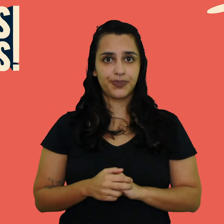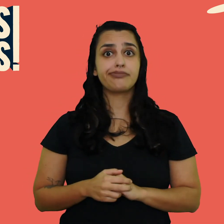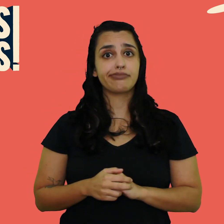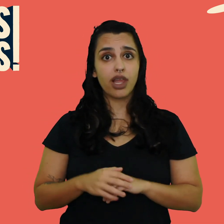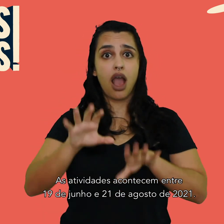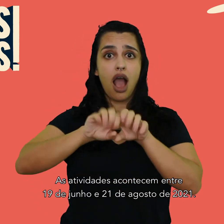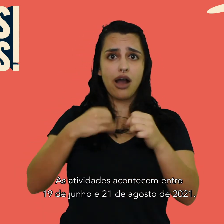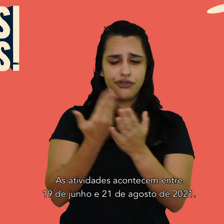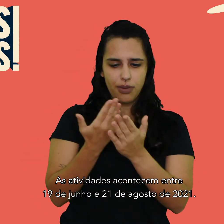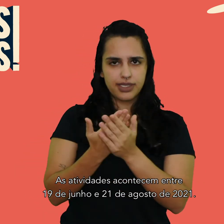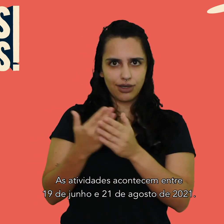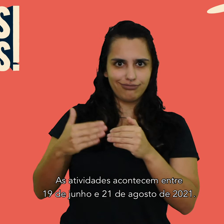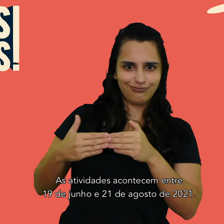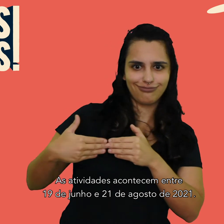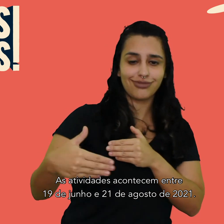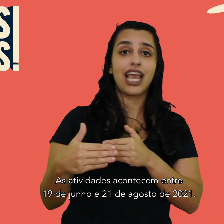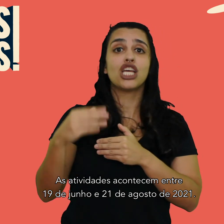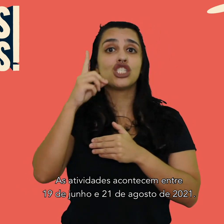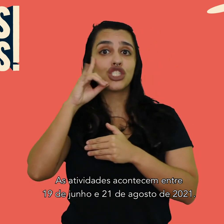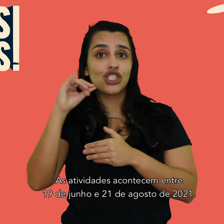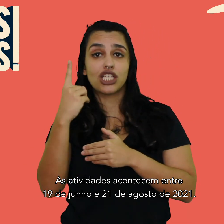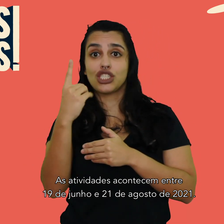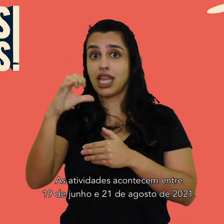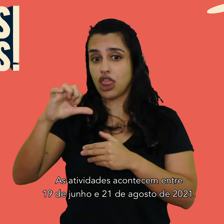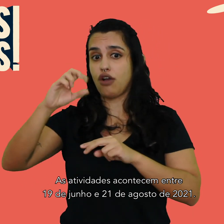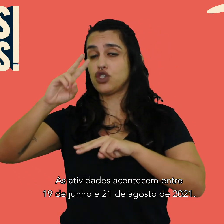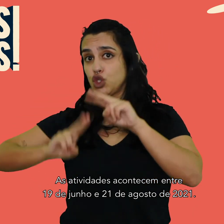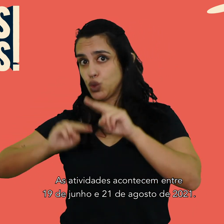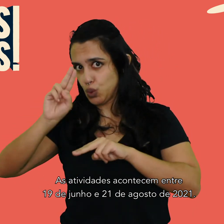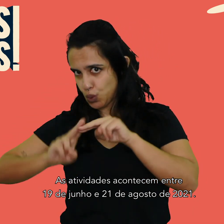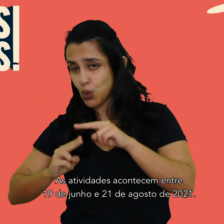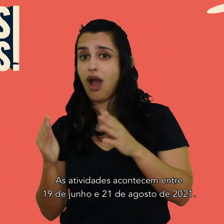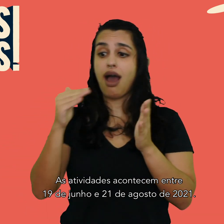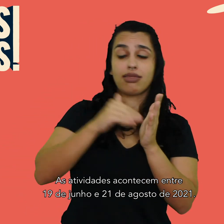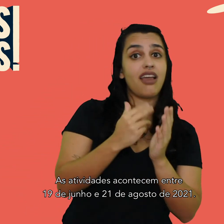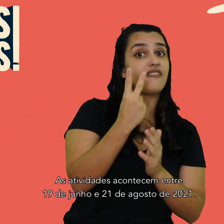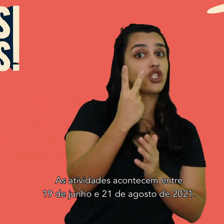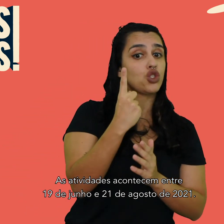As atividades acontecem entre 19 de junho e 21 de agosto de 2021.